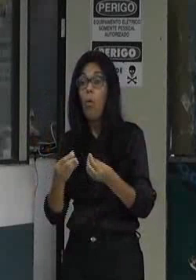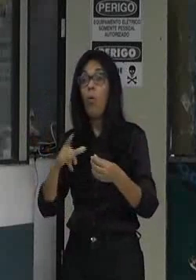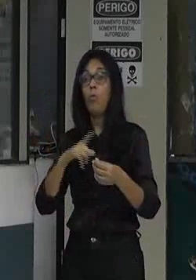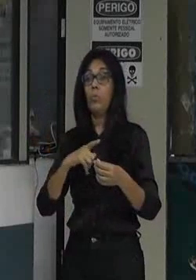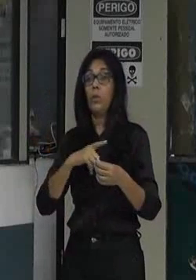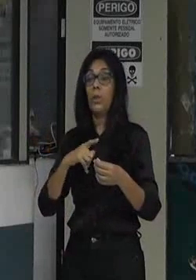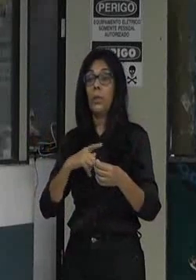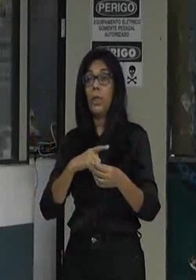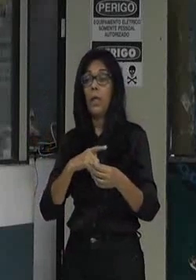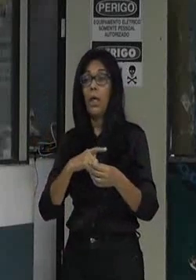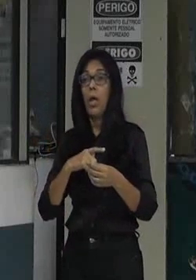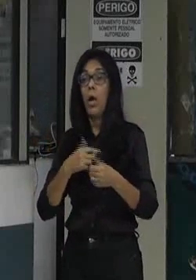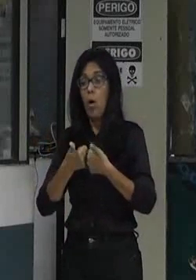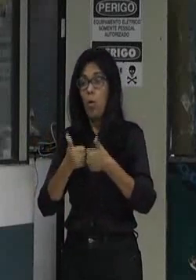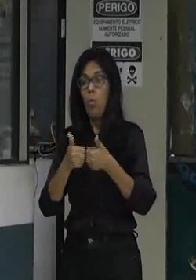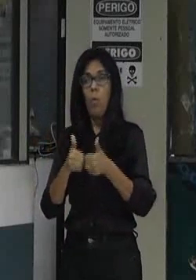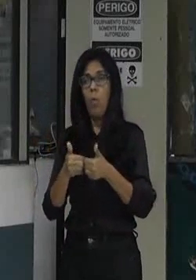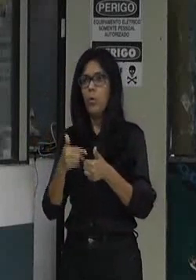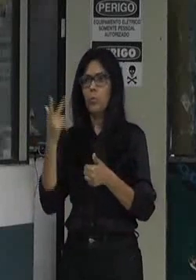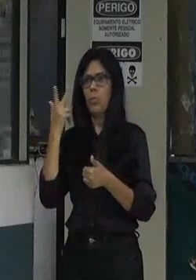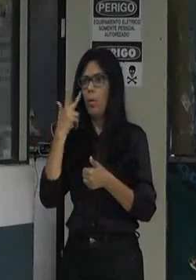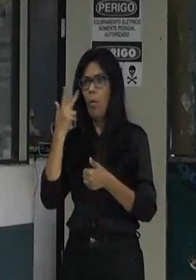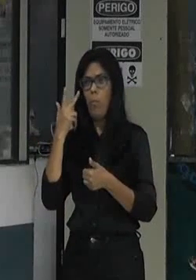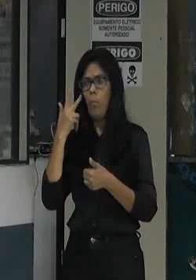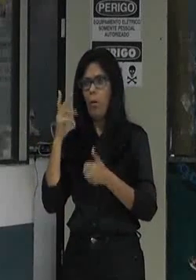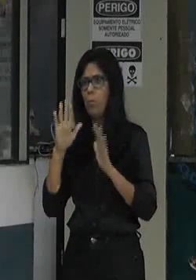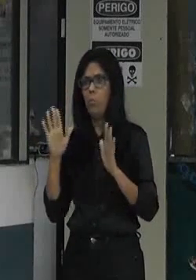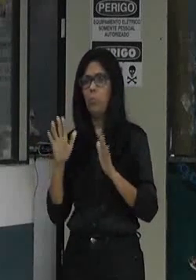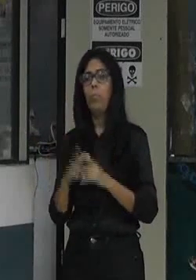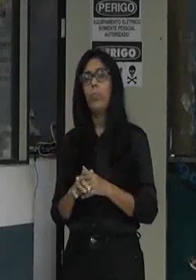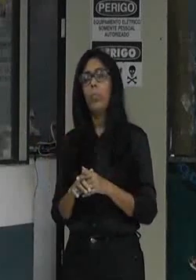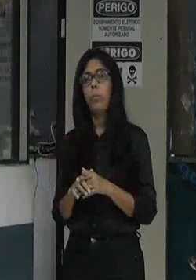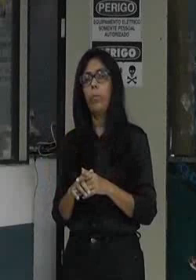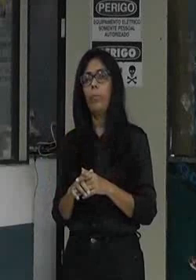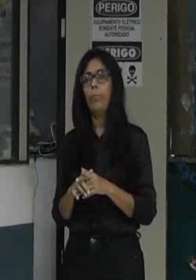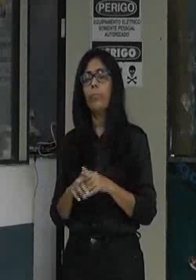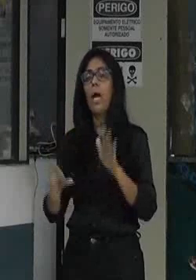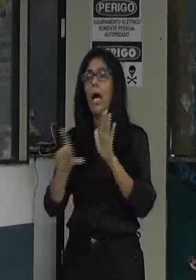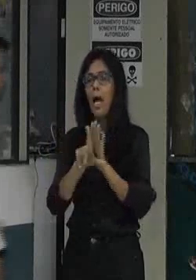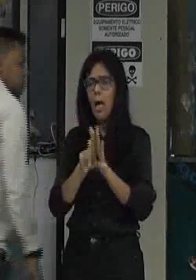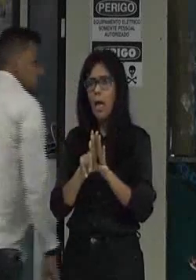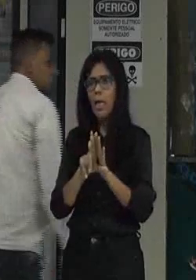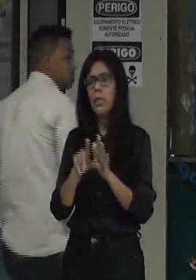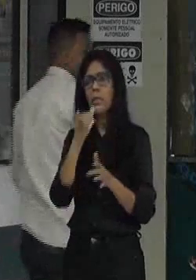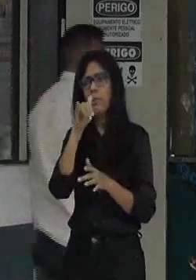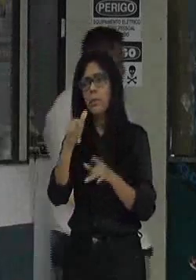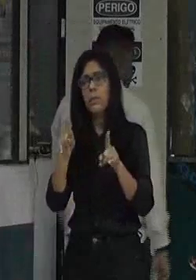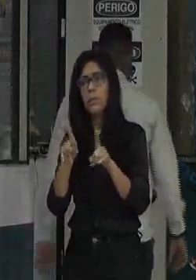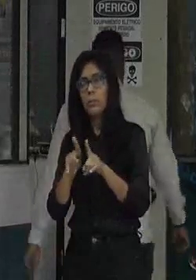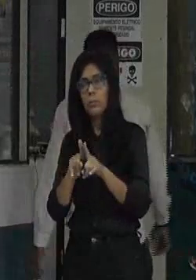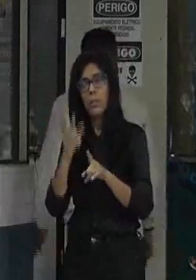convencional. Na lei orgânica também diz de que só poderá ter